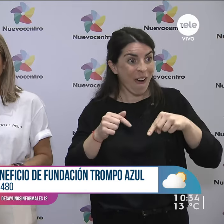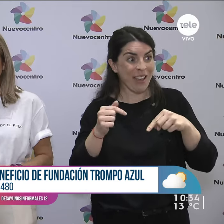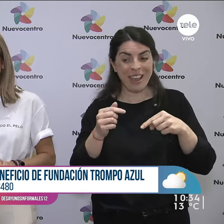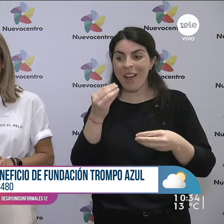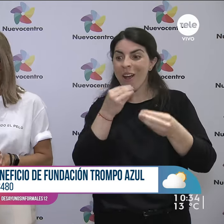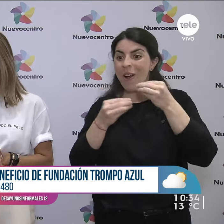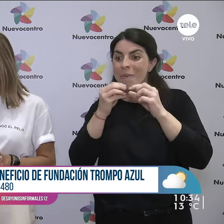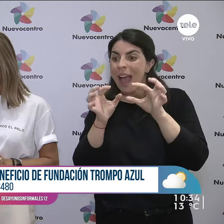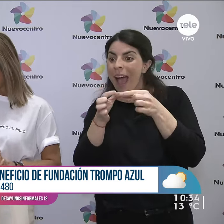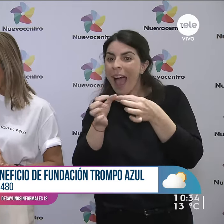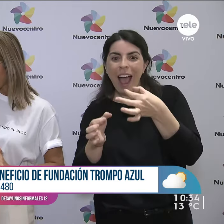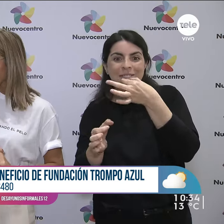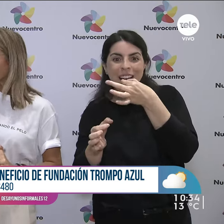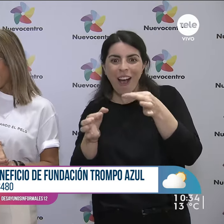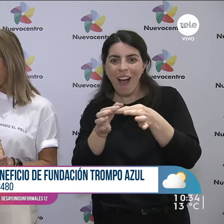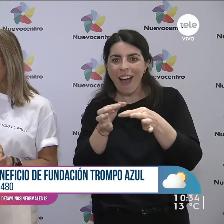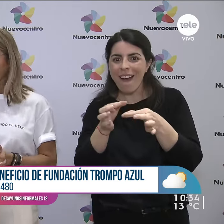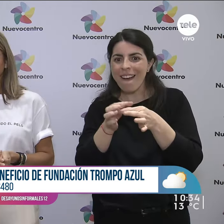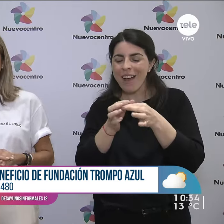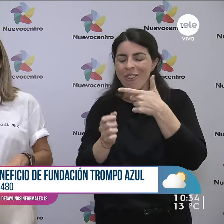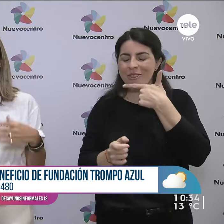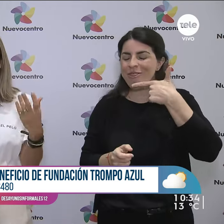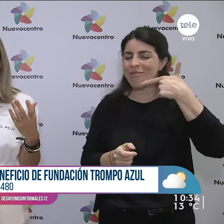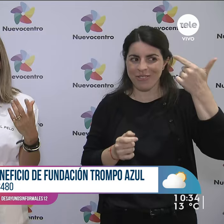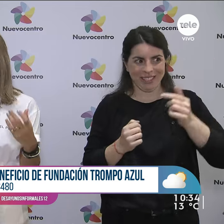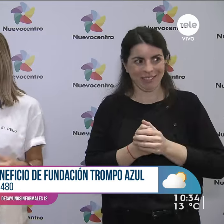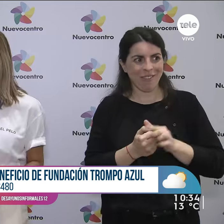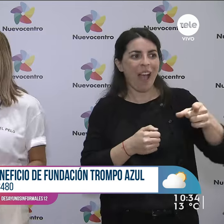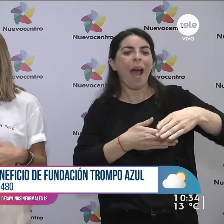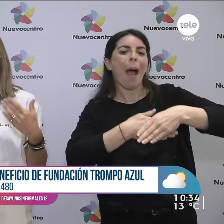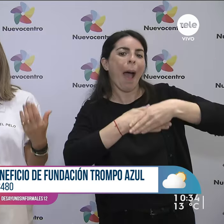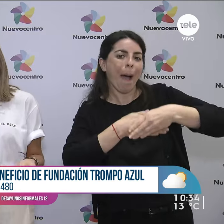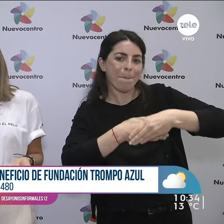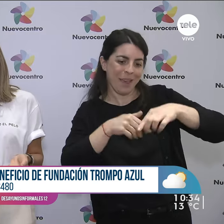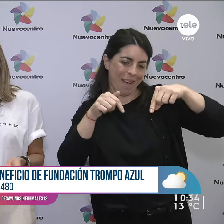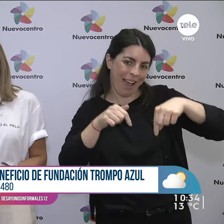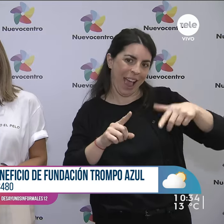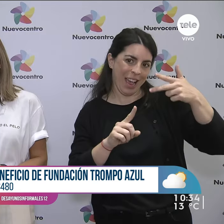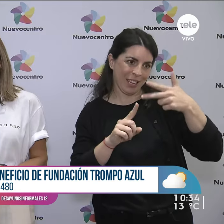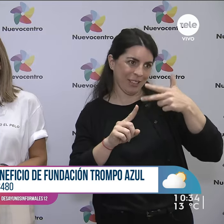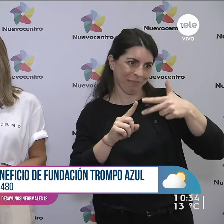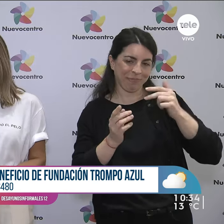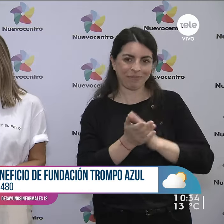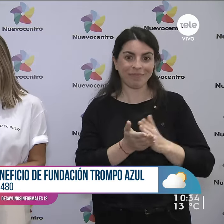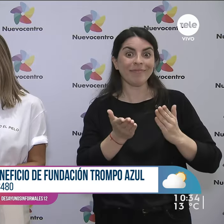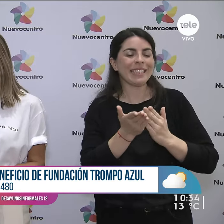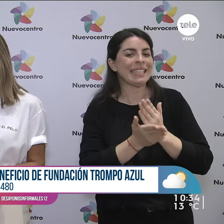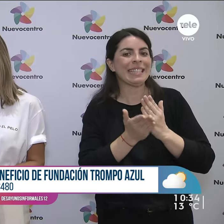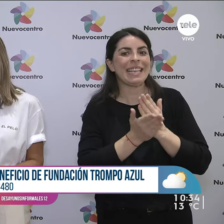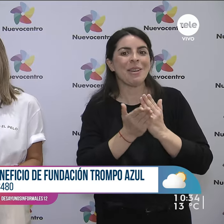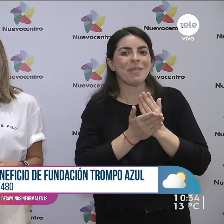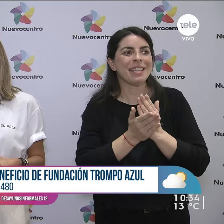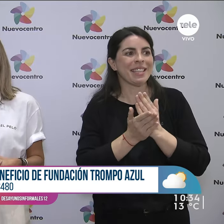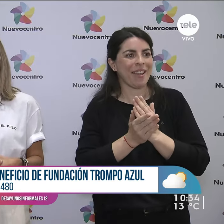desayuno. Ahora los voy a probar antes de irme, sí. Dale, dale. Joaquín es un amigo de la casa, ha estado en las horas silenciosas que